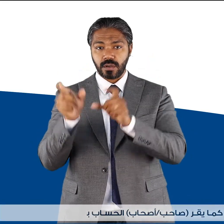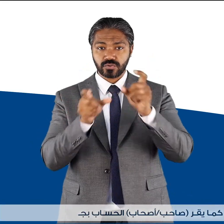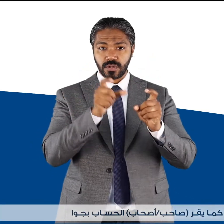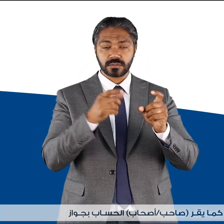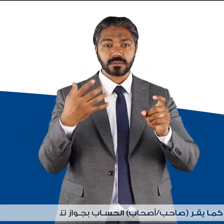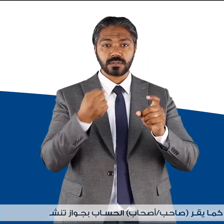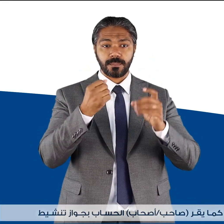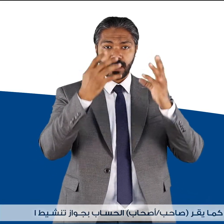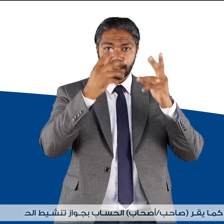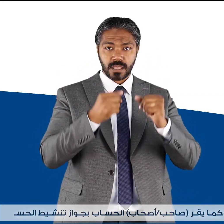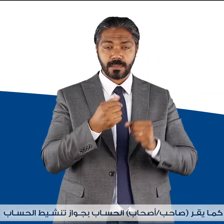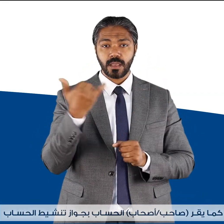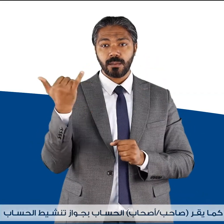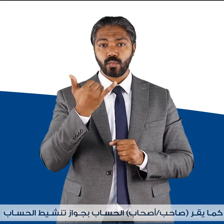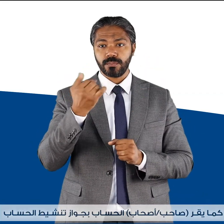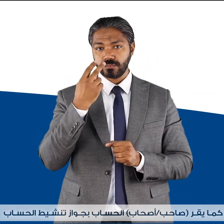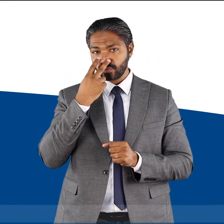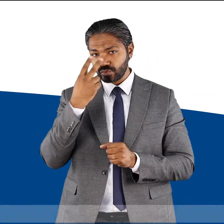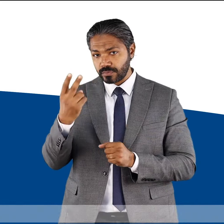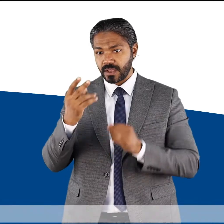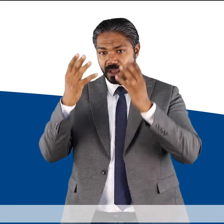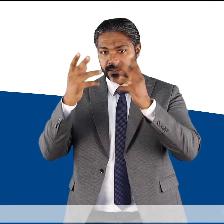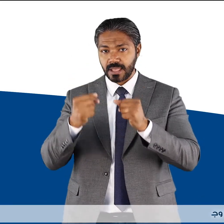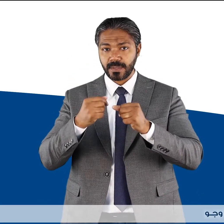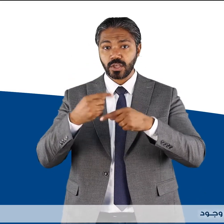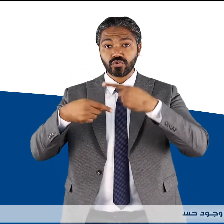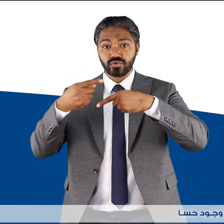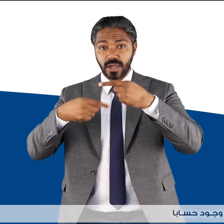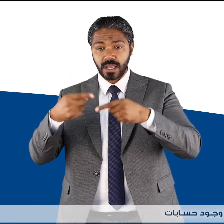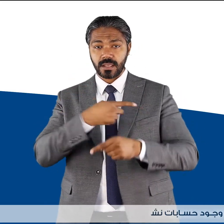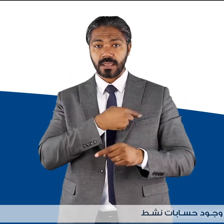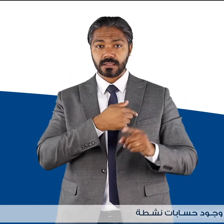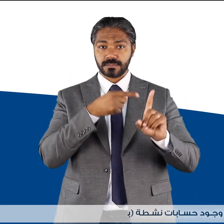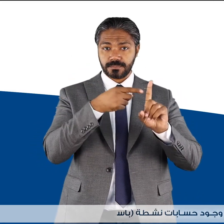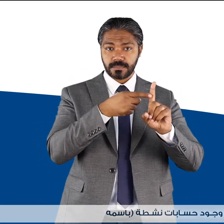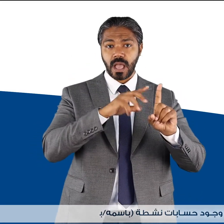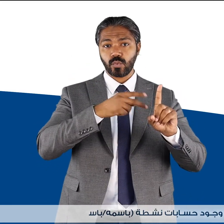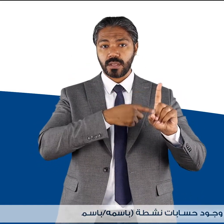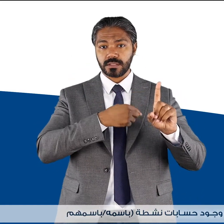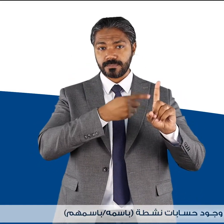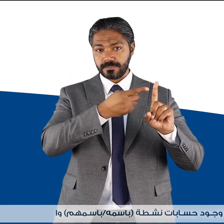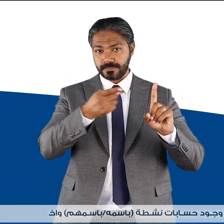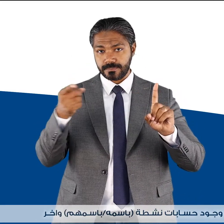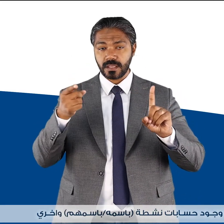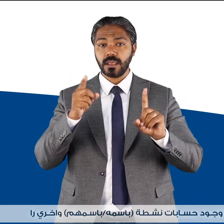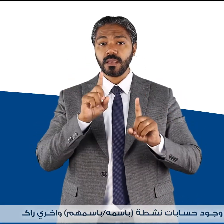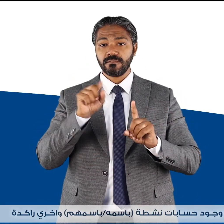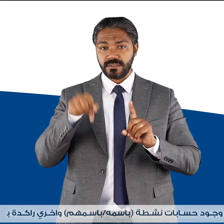بجواز تنشيط الحساب في حالة وجود حسابات نشطة بإسمه أو بإسمهم وأخرى راكدة